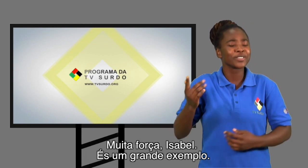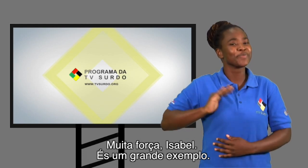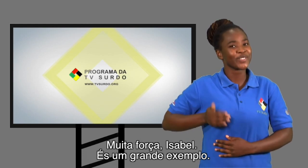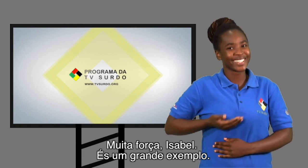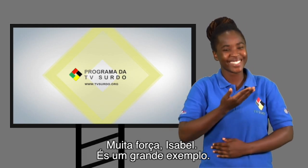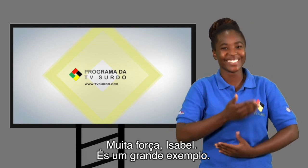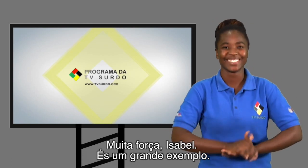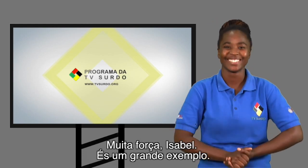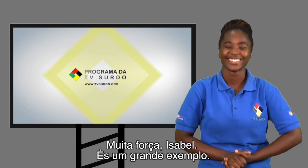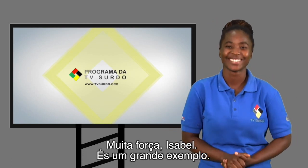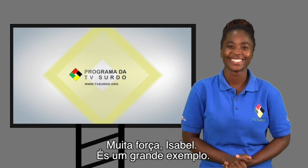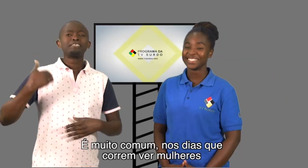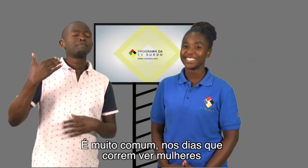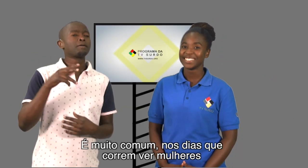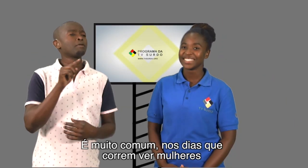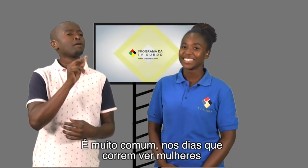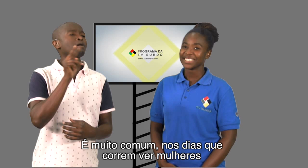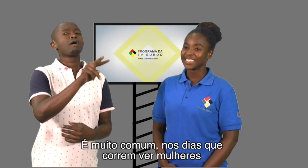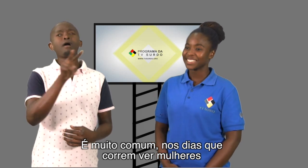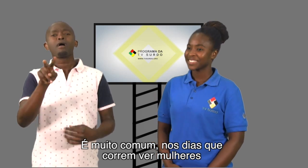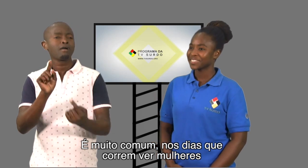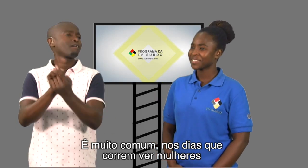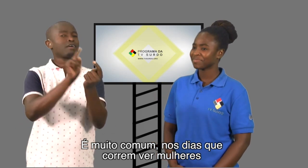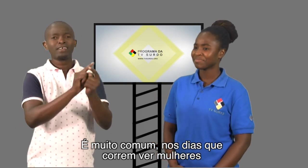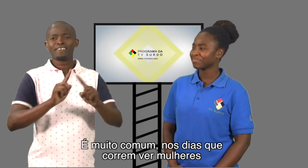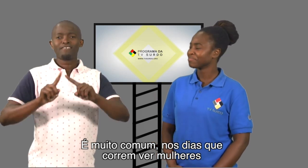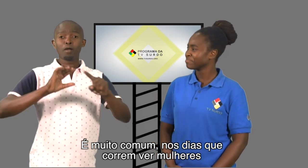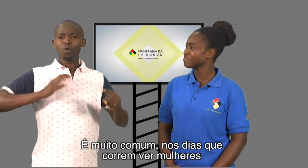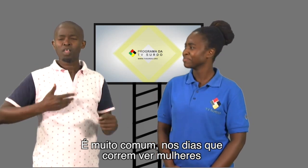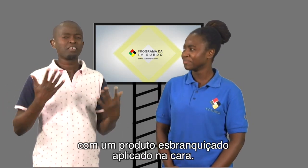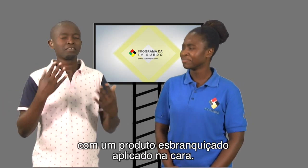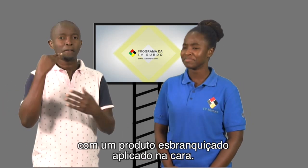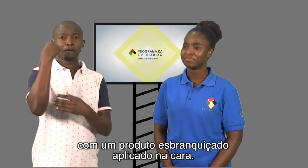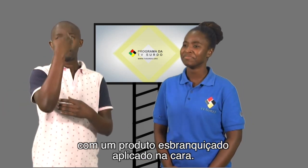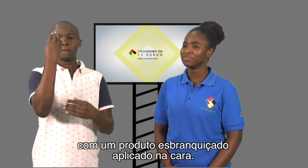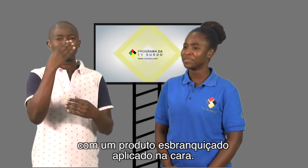És um grande exemplo. É muito comum, nos dias que correm, ver mulheres com um produto